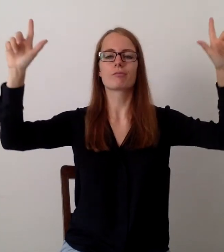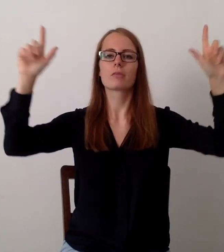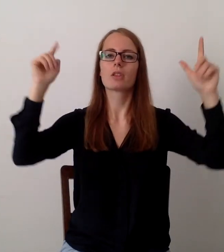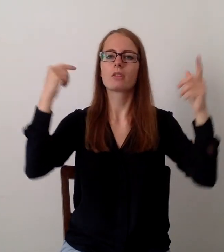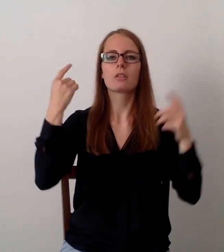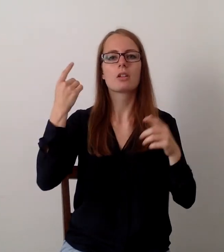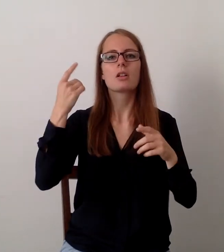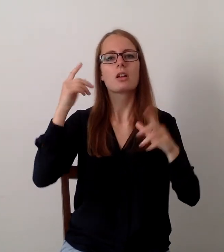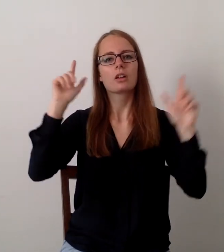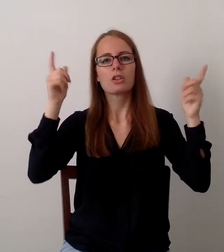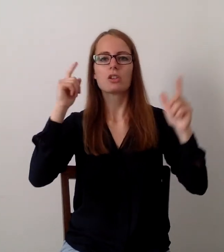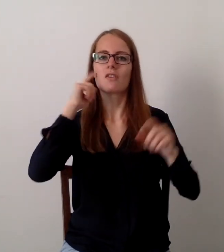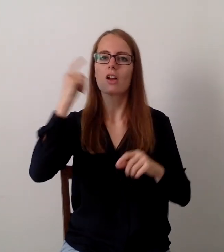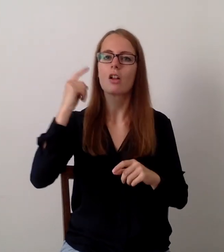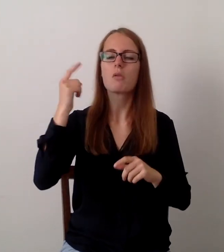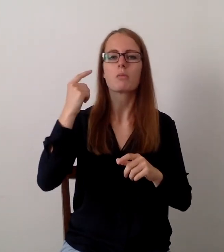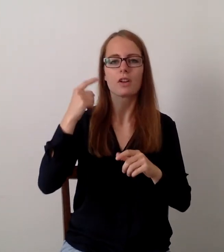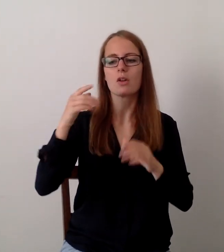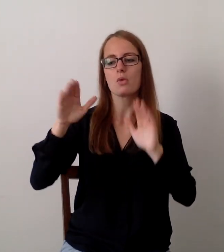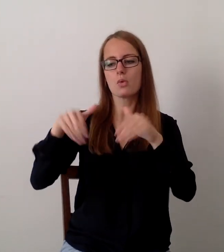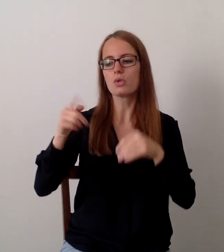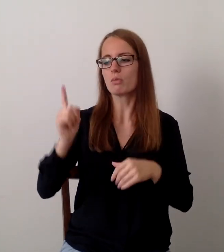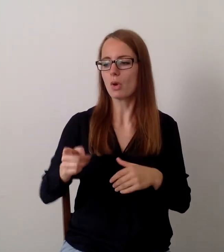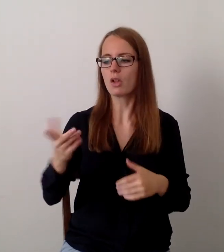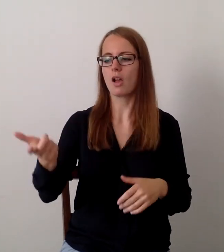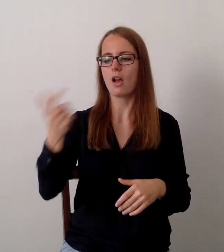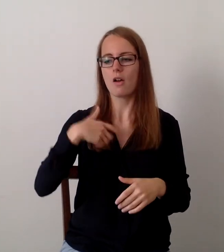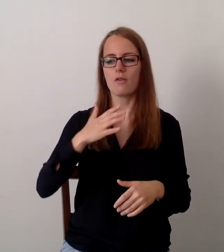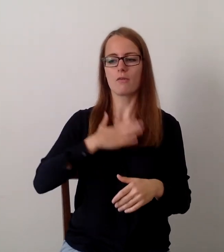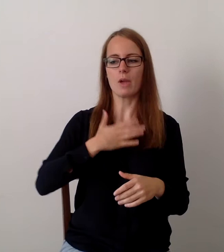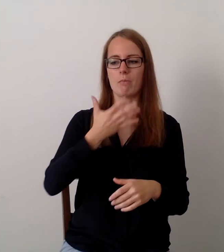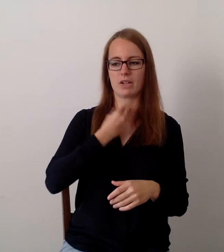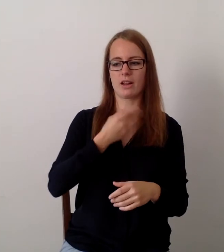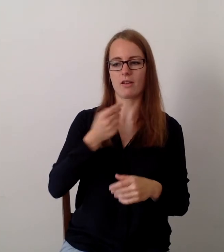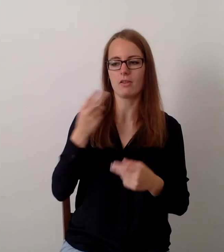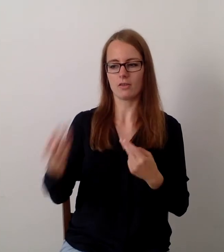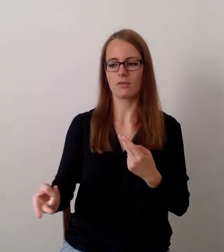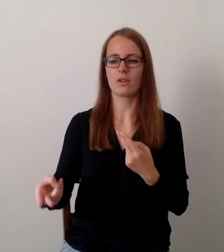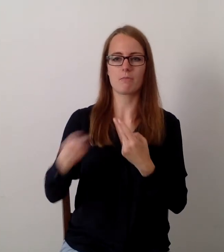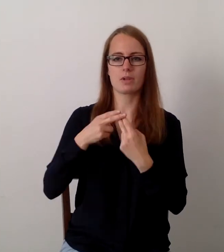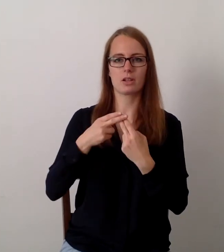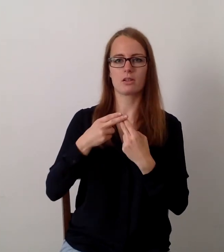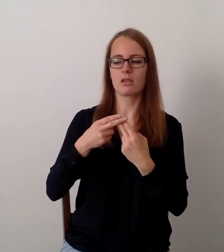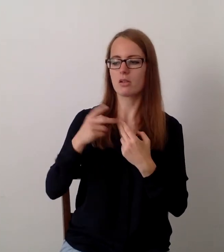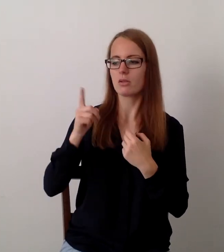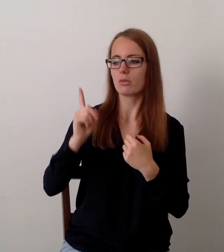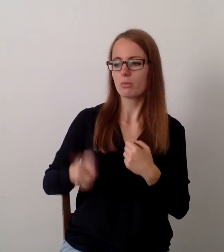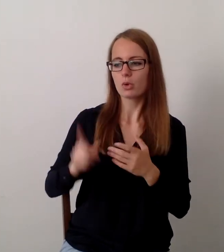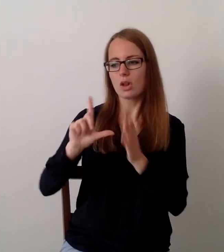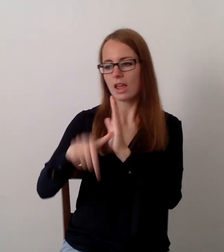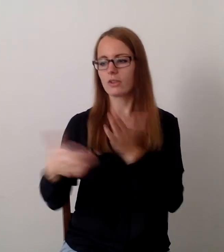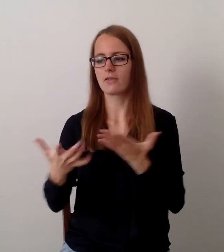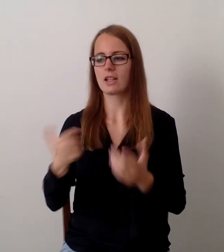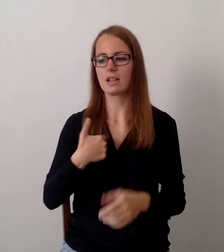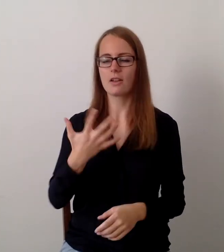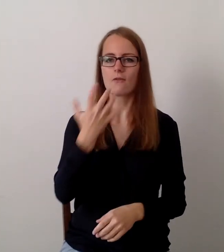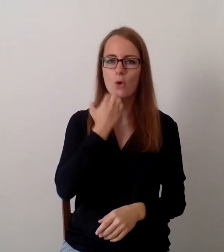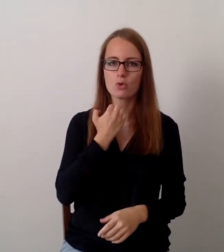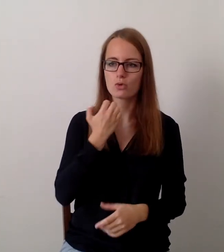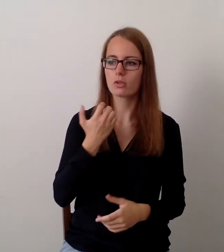Bedürfnisse befriedigen. Und wir bemerken, dass die populistische Wissenschaft heutzutage ja sogar Menschen da füttert,